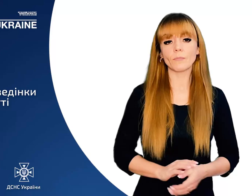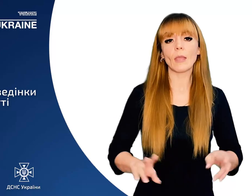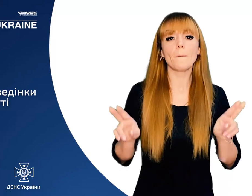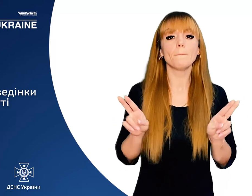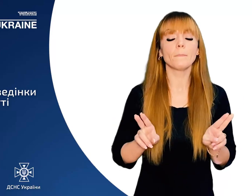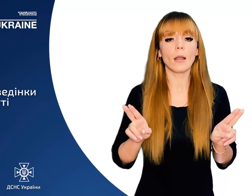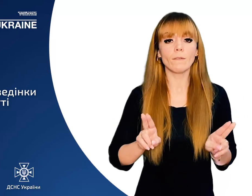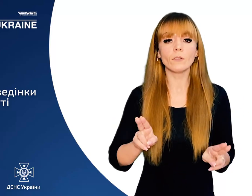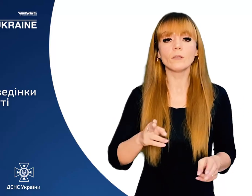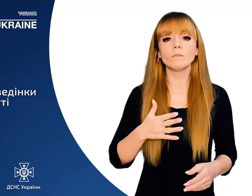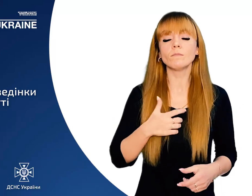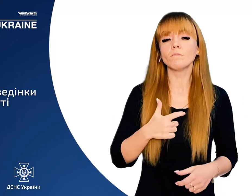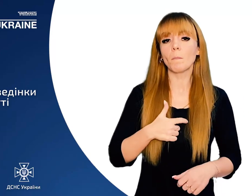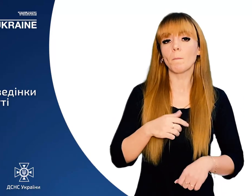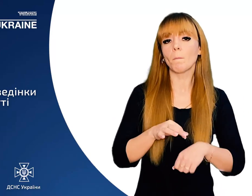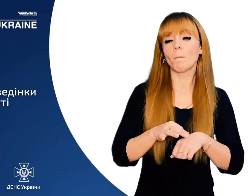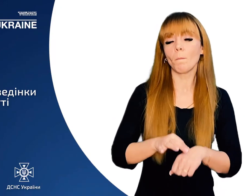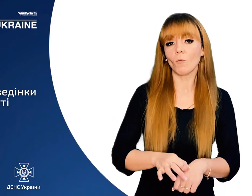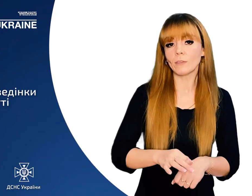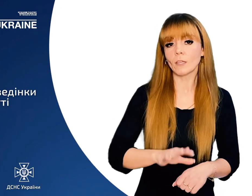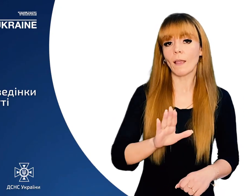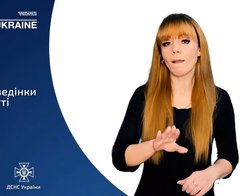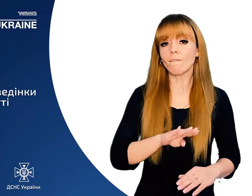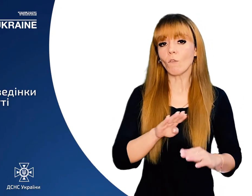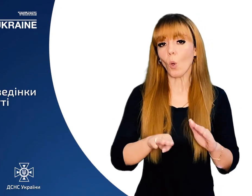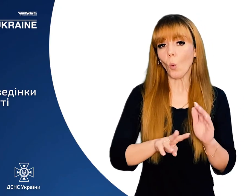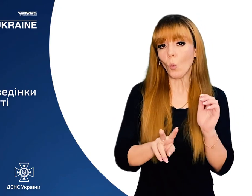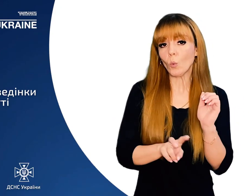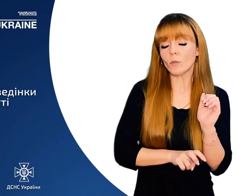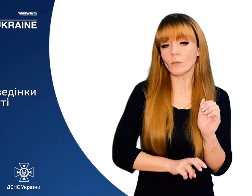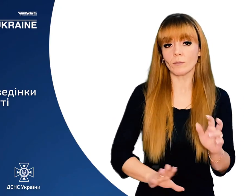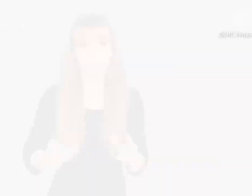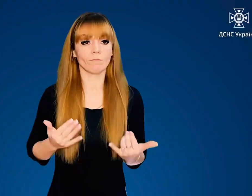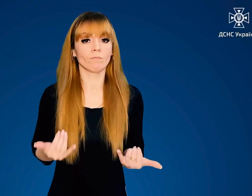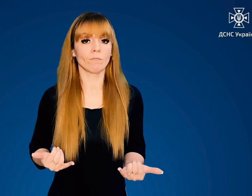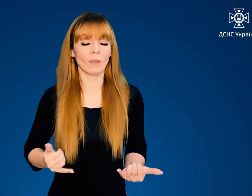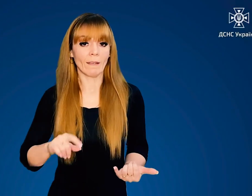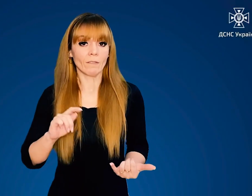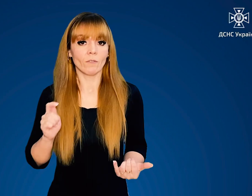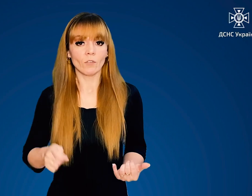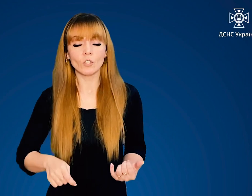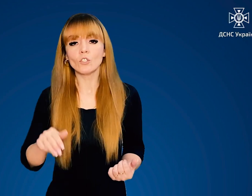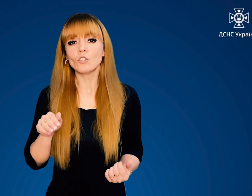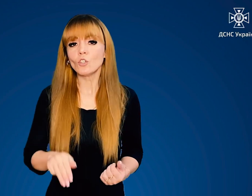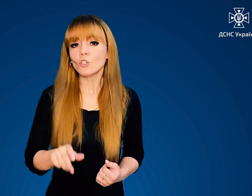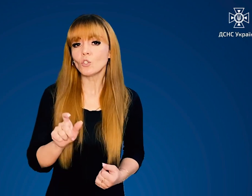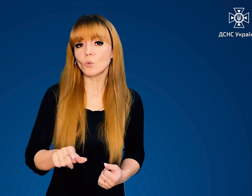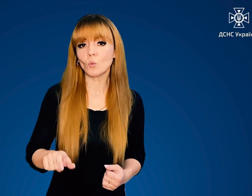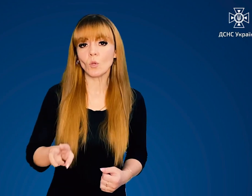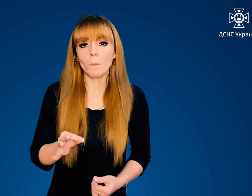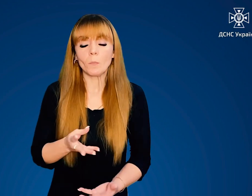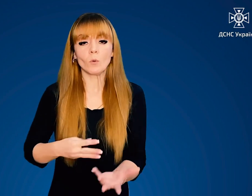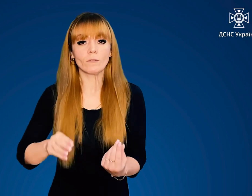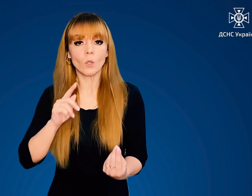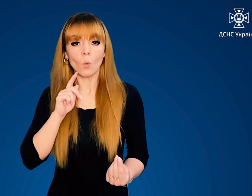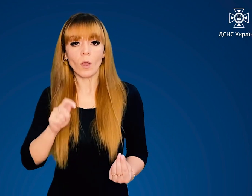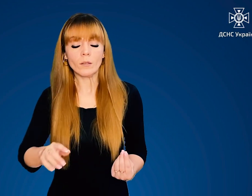Правила поведінки в укритті У стані війни тисячі людей по всій Україні